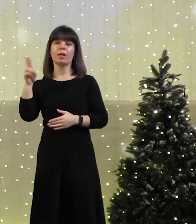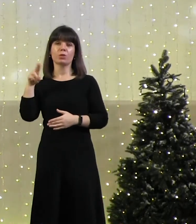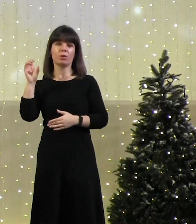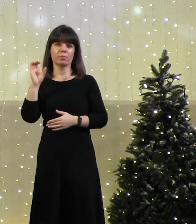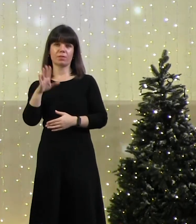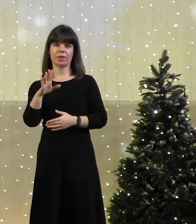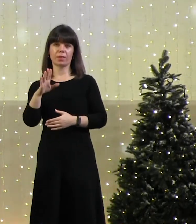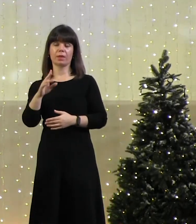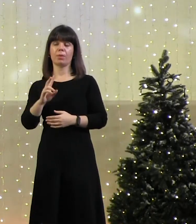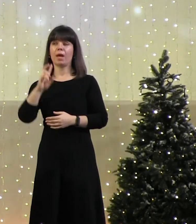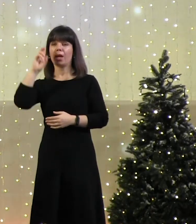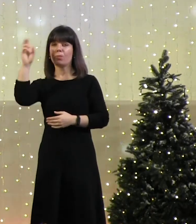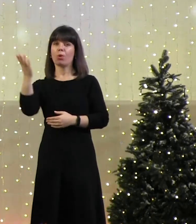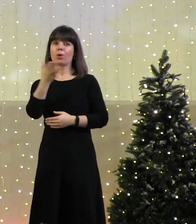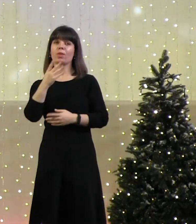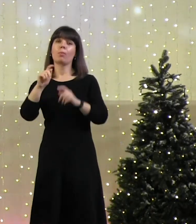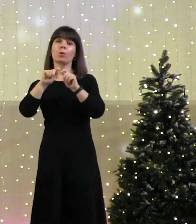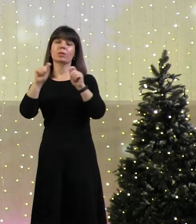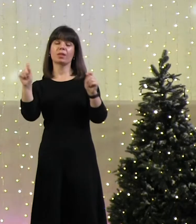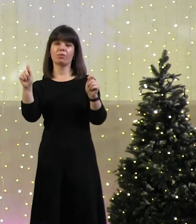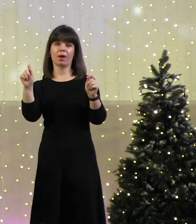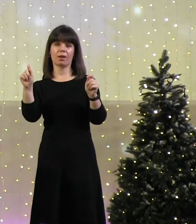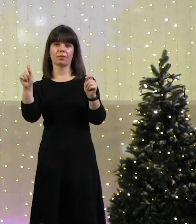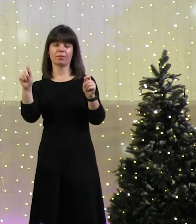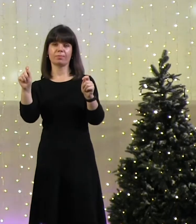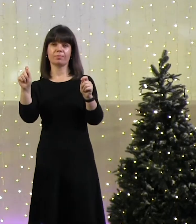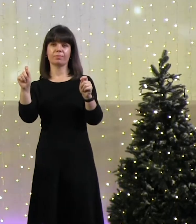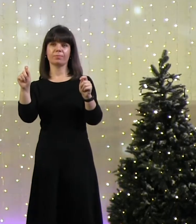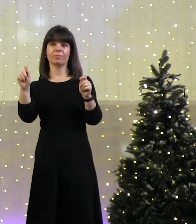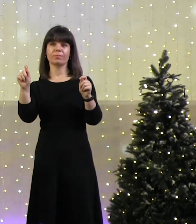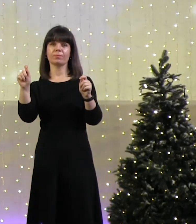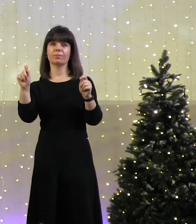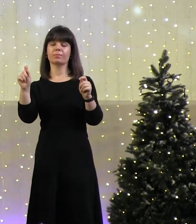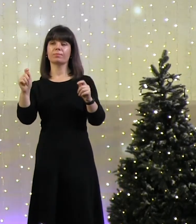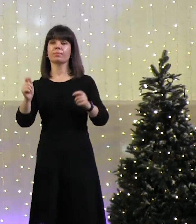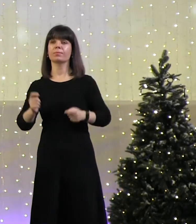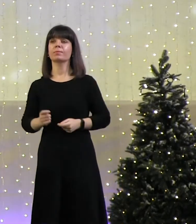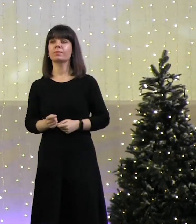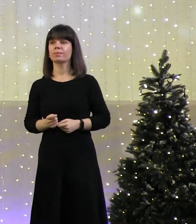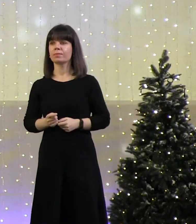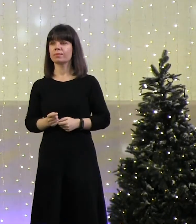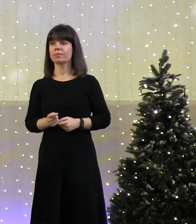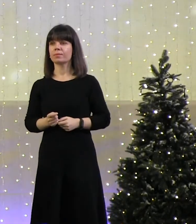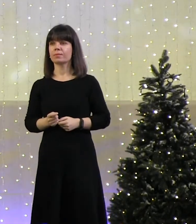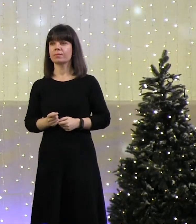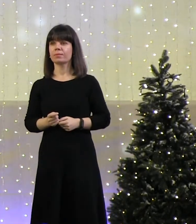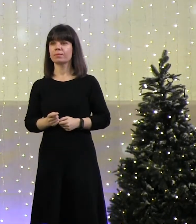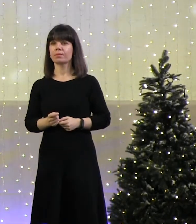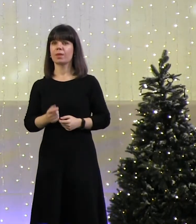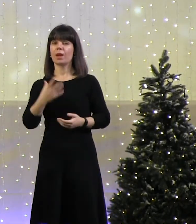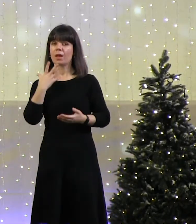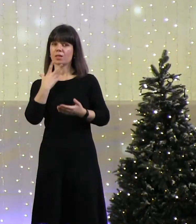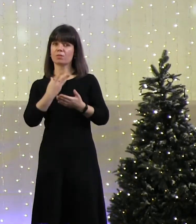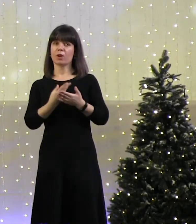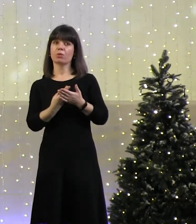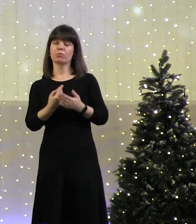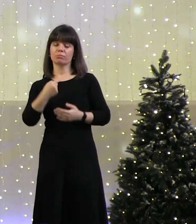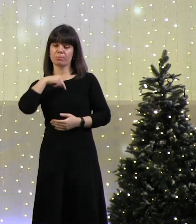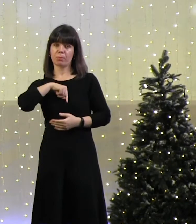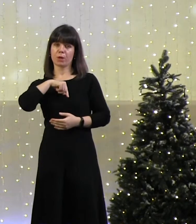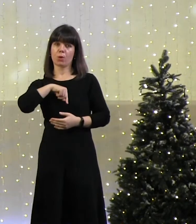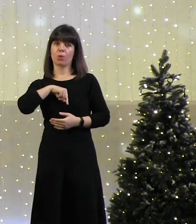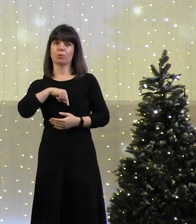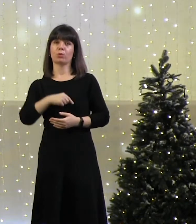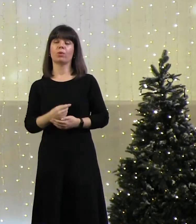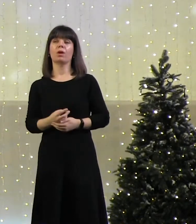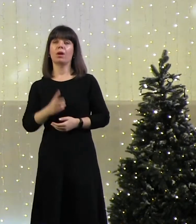немного приоткрывает свою природу или свой мир.